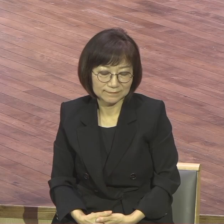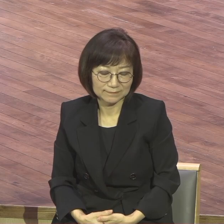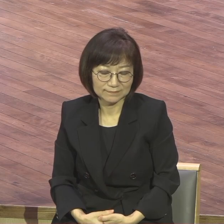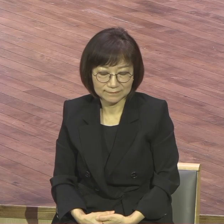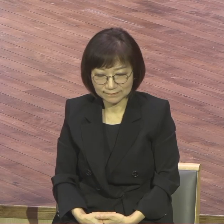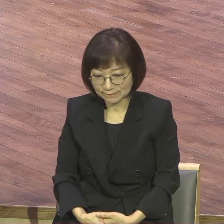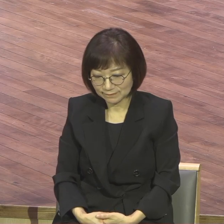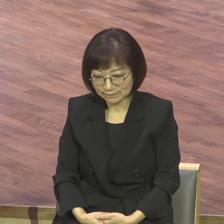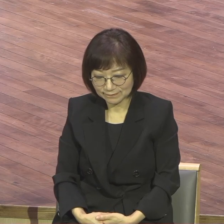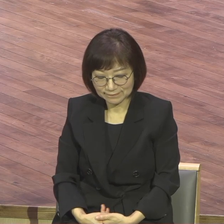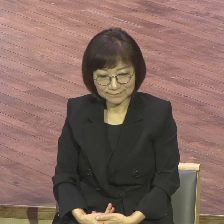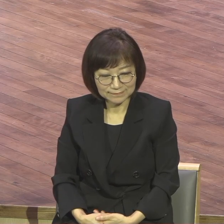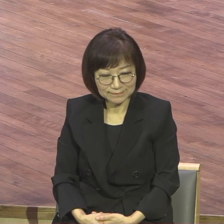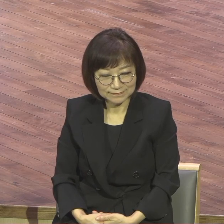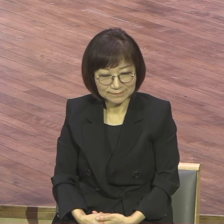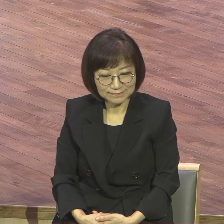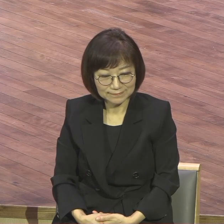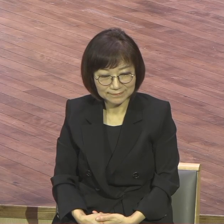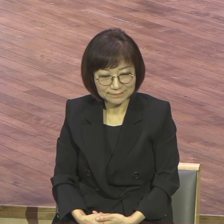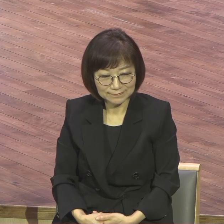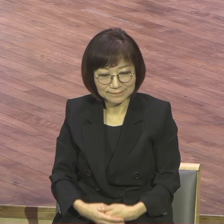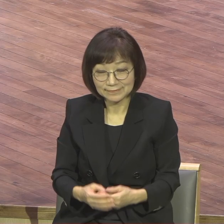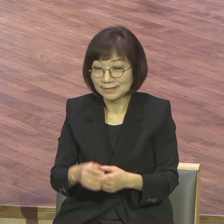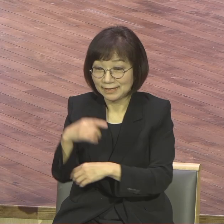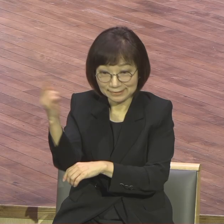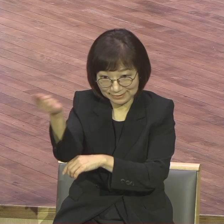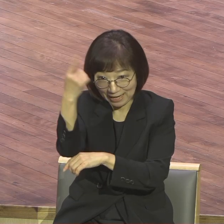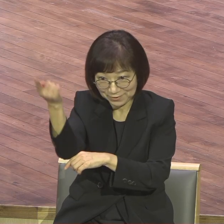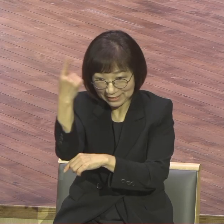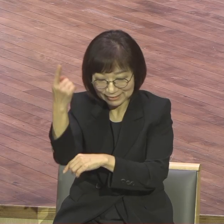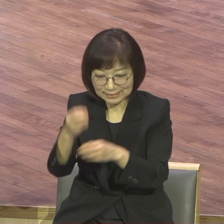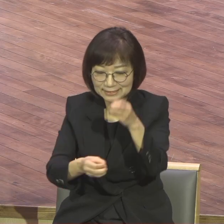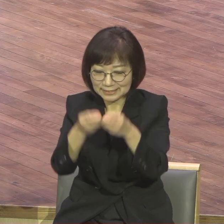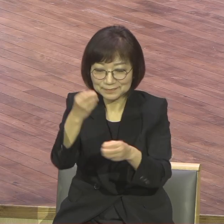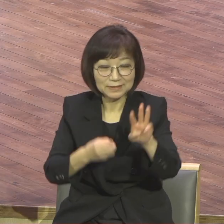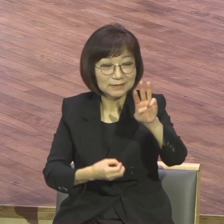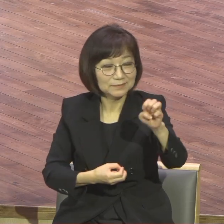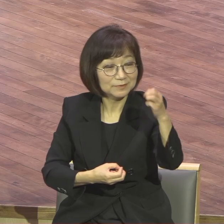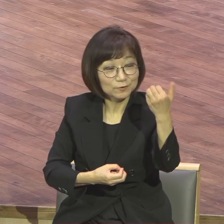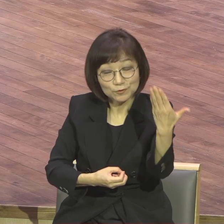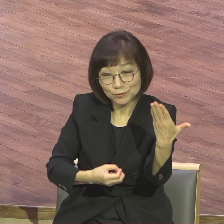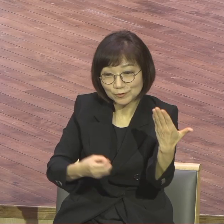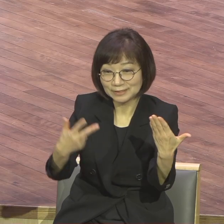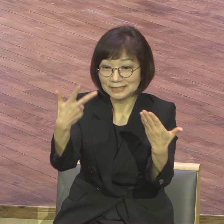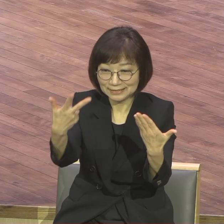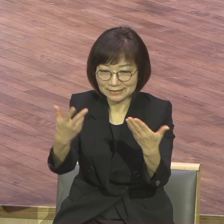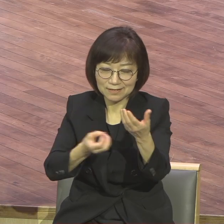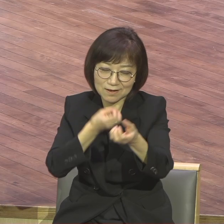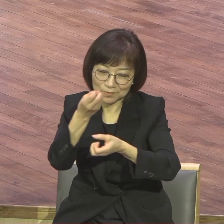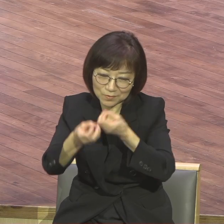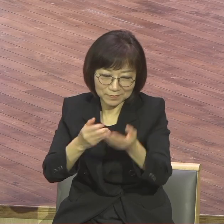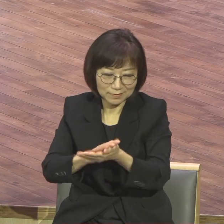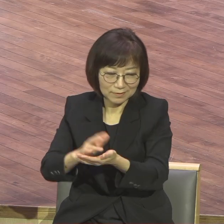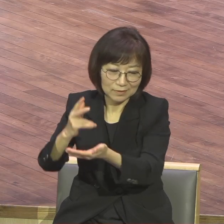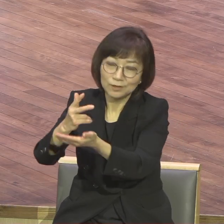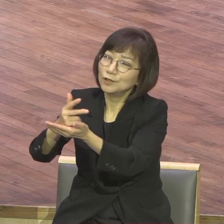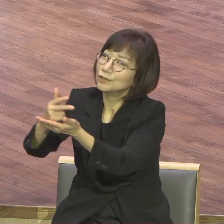그래서 이런 고백을 하는 겁니다. 따위서는 10편, 39편, 7절에 이런 체험적 고백합니다. 주여 이제 내가